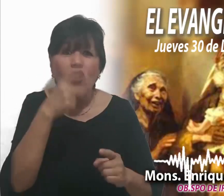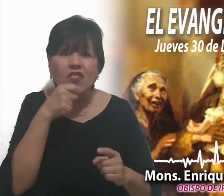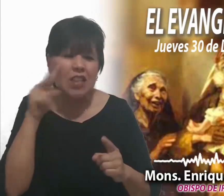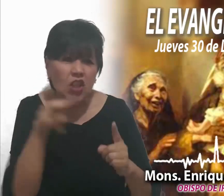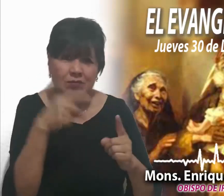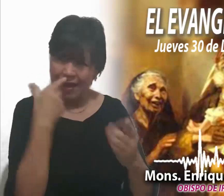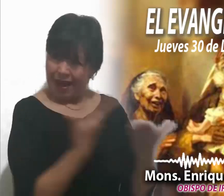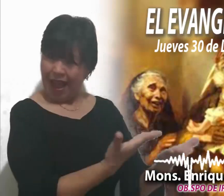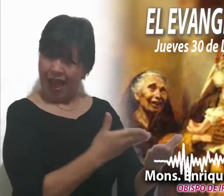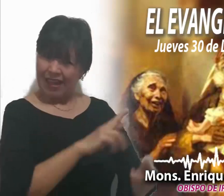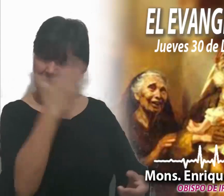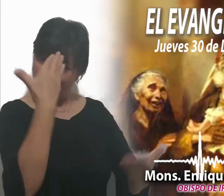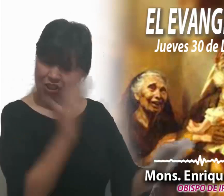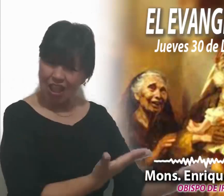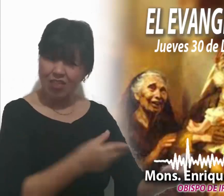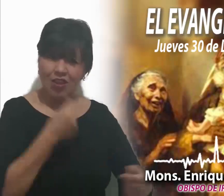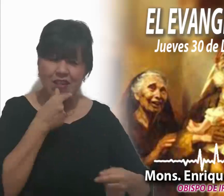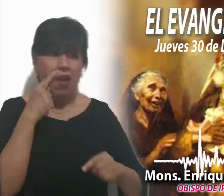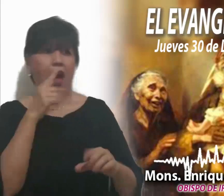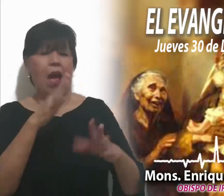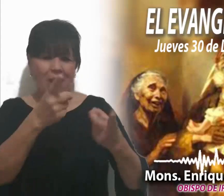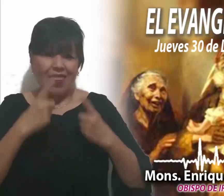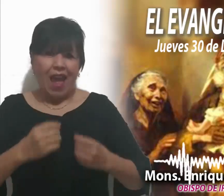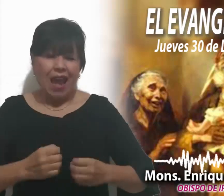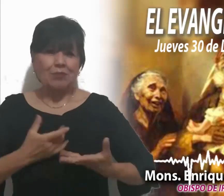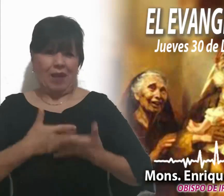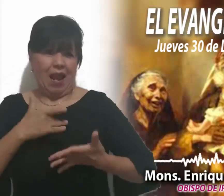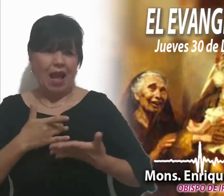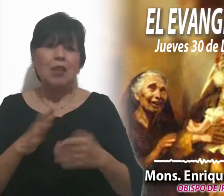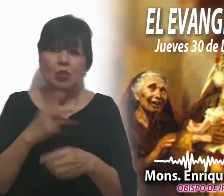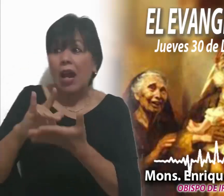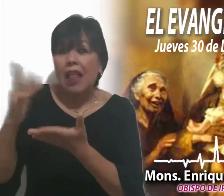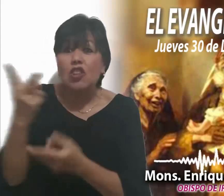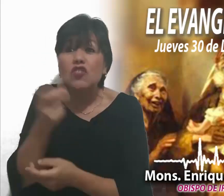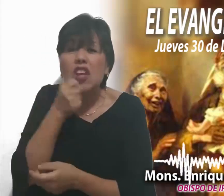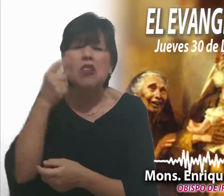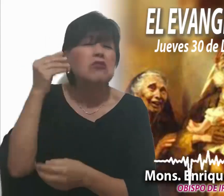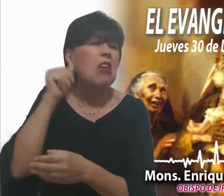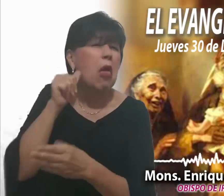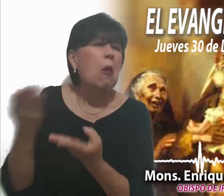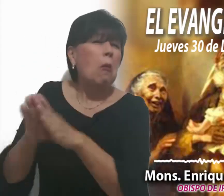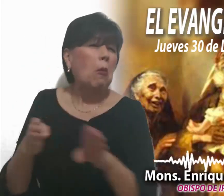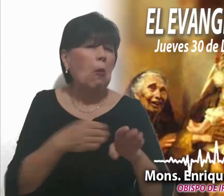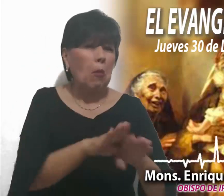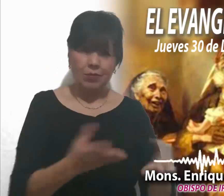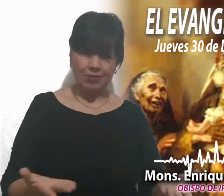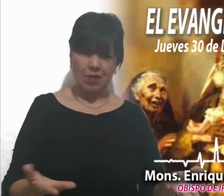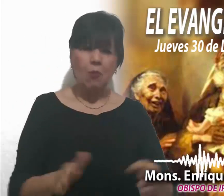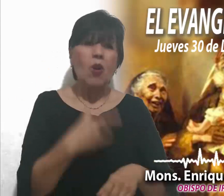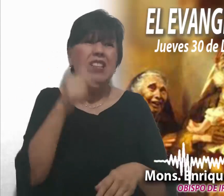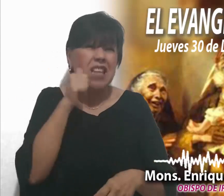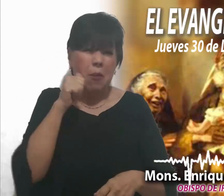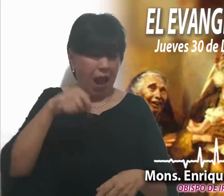Por medio de ellos, personas ignoradas. Los ancianos con frecuencia en nuestra sociedad han sido tenidos en el